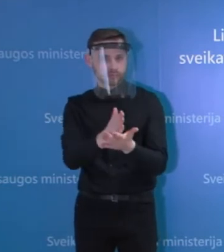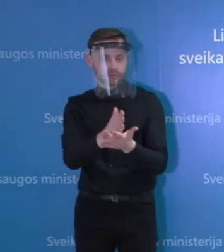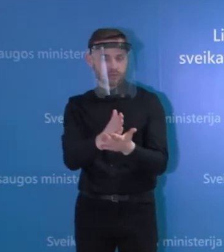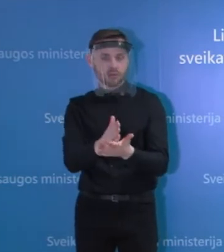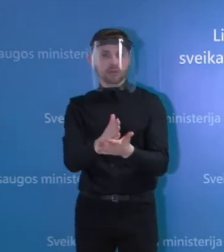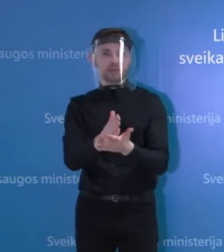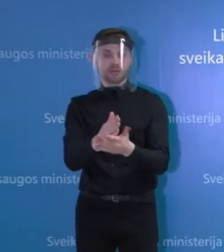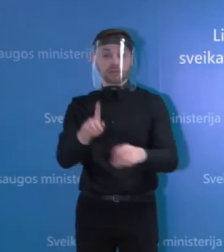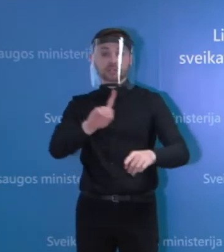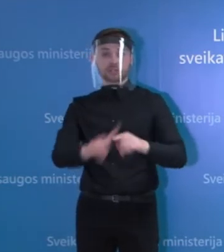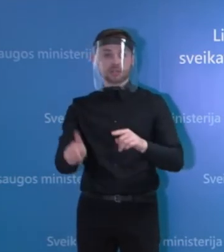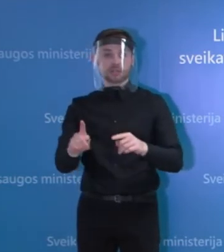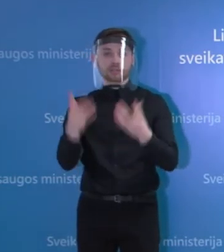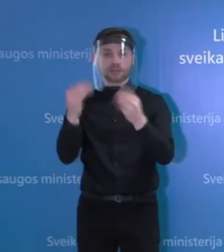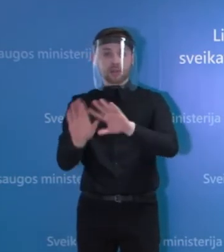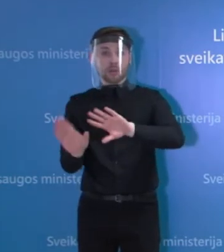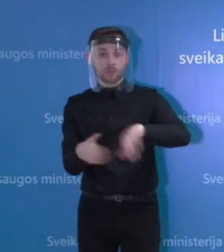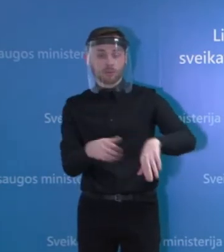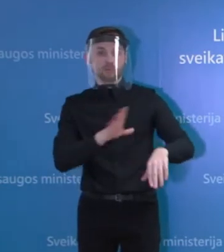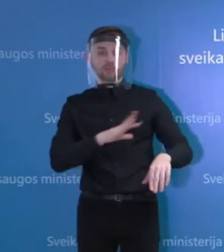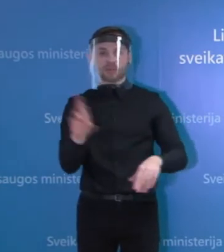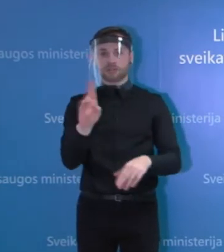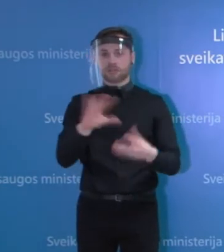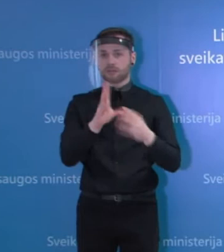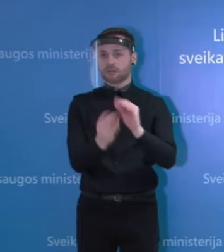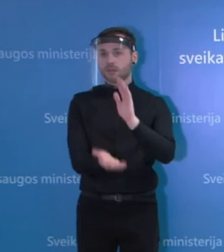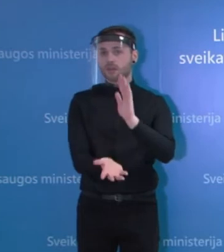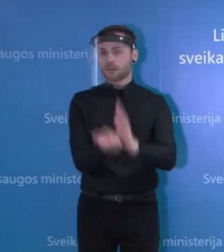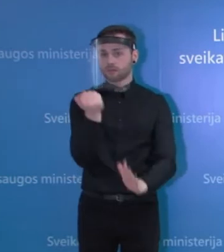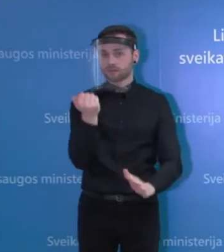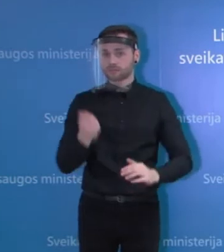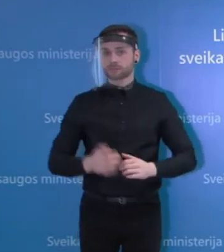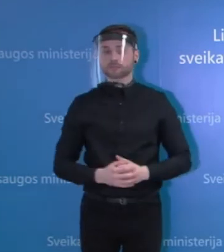turėjome rezultatus. Tai nustatyta, kad